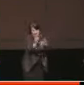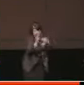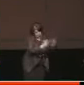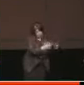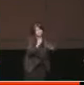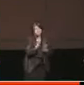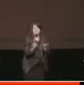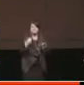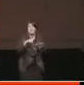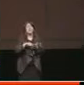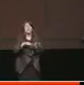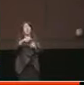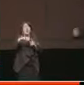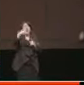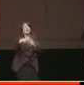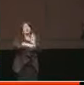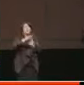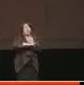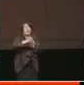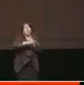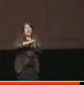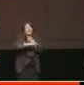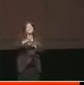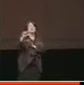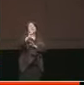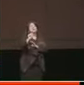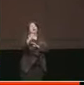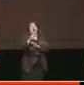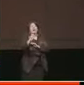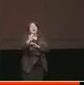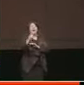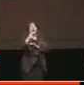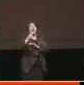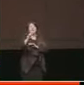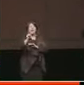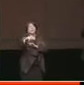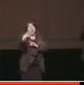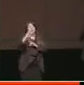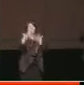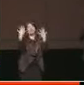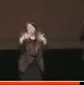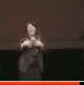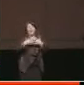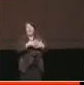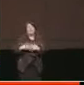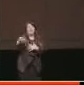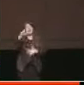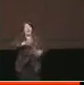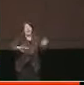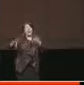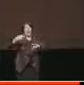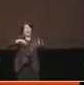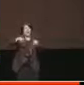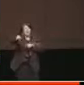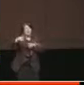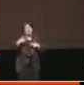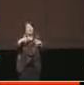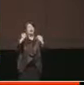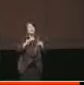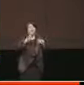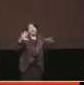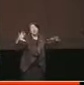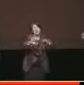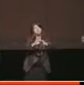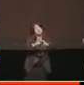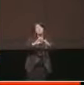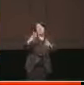Fernando Savater e finirà in gloria in America Latina perché se dovessimo immaginare due nomi tutelari di questo salone del libro